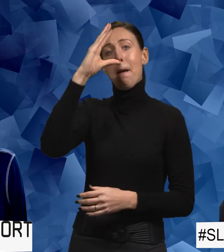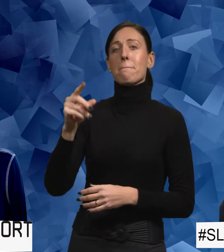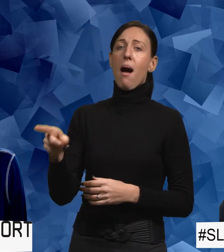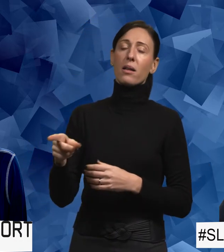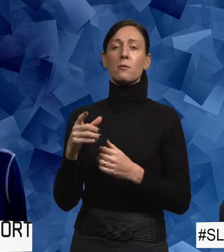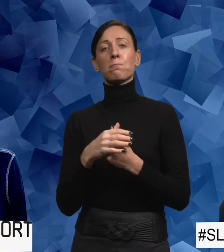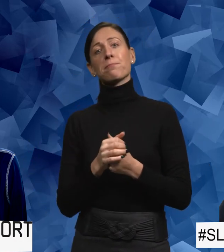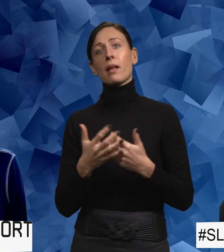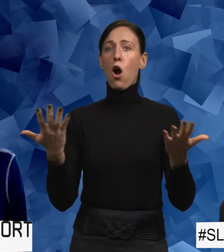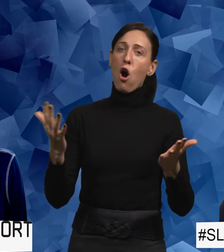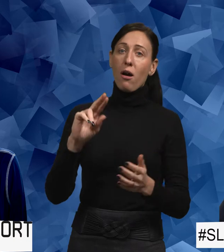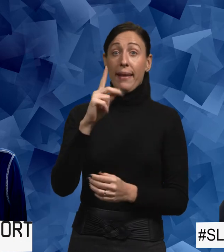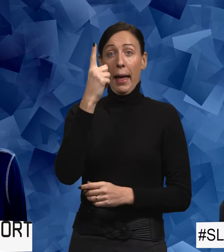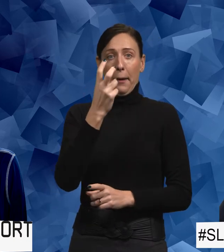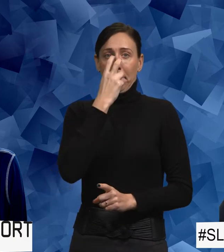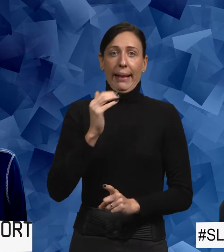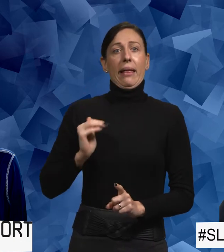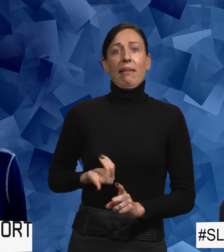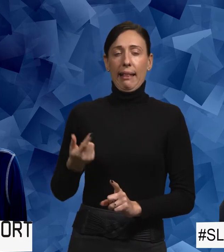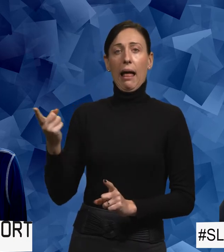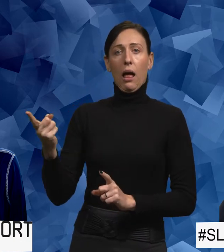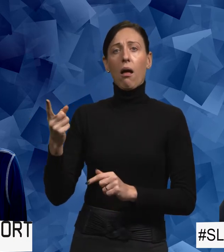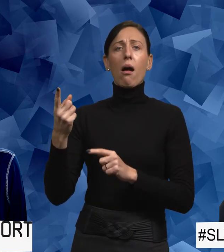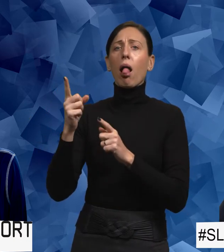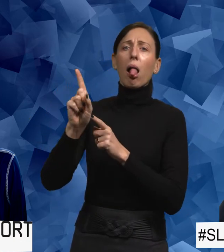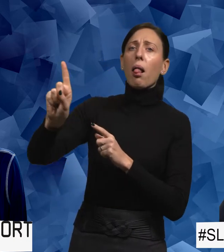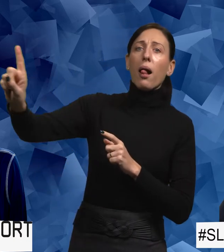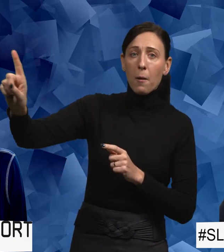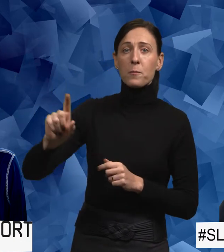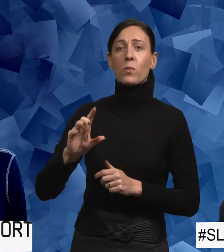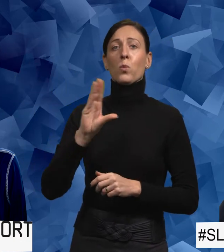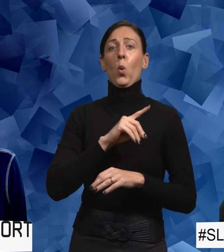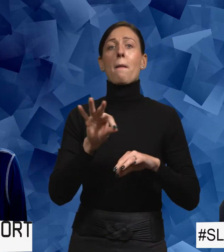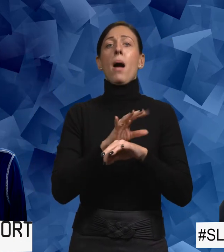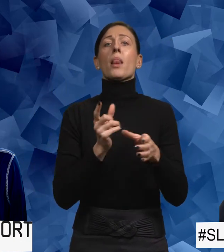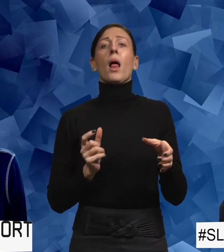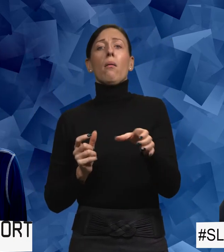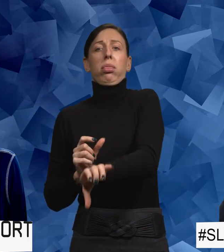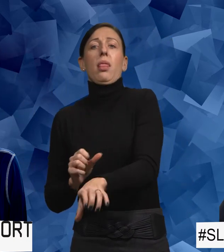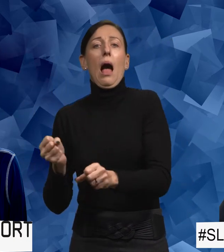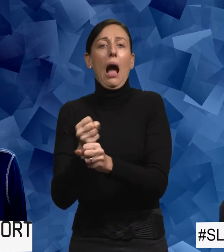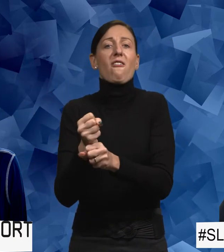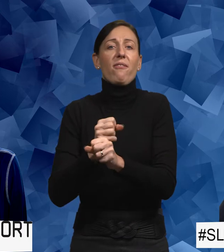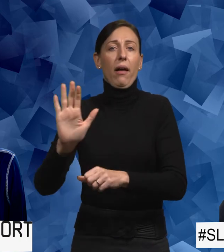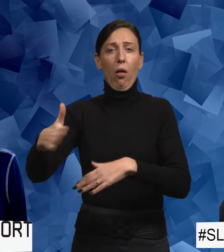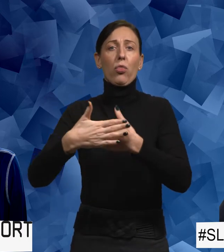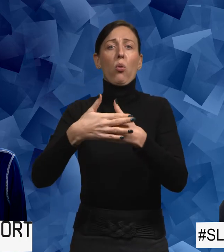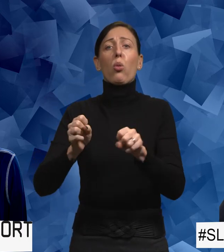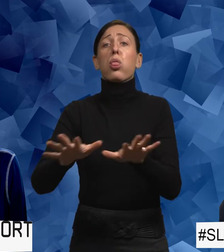lite, ja, när en blind kvinna är någon annanstans. Då häller han kaffet i hennes dator och skiljer